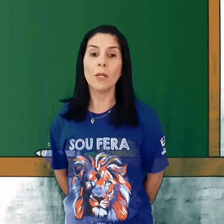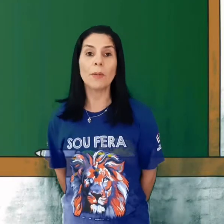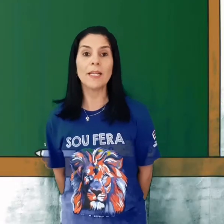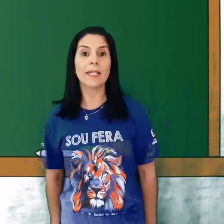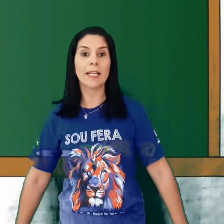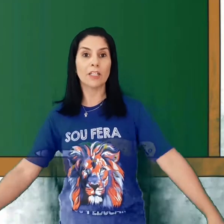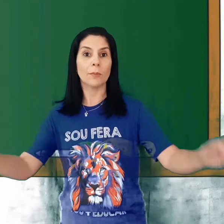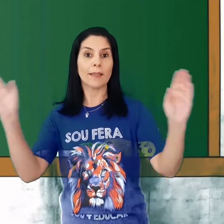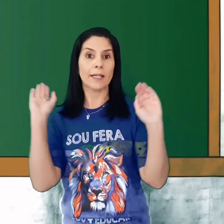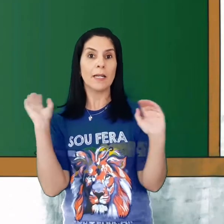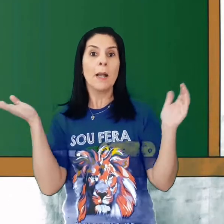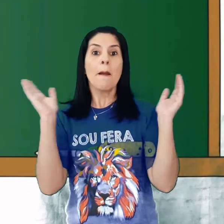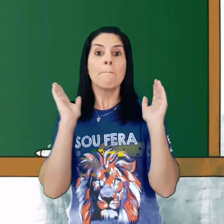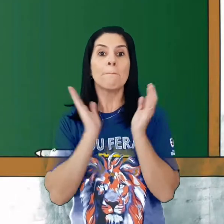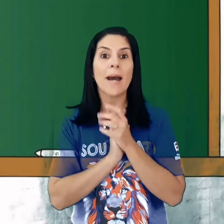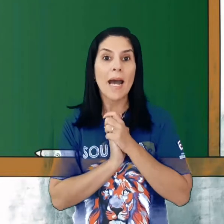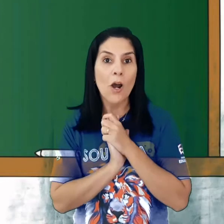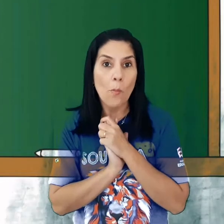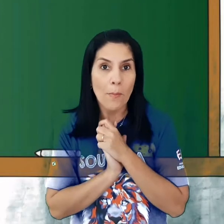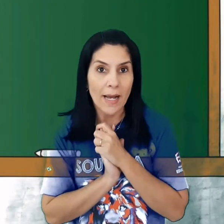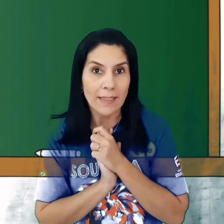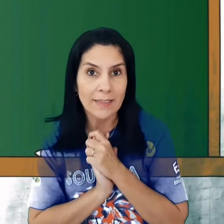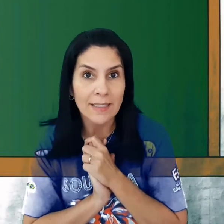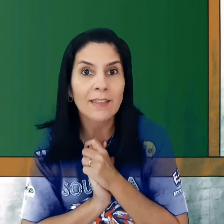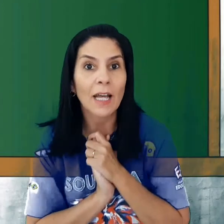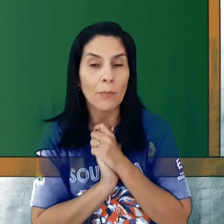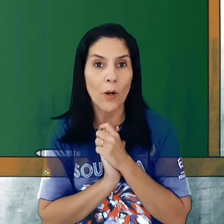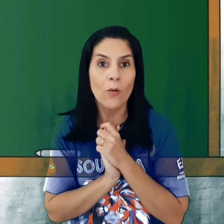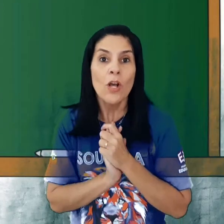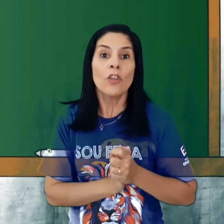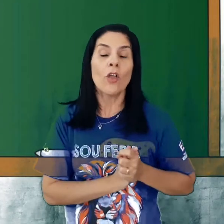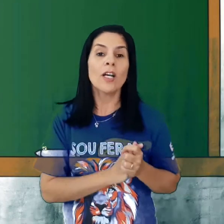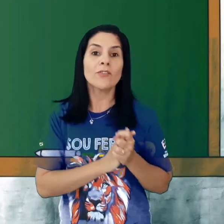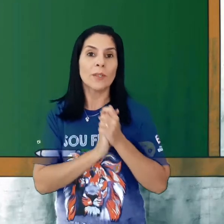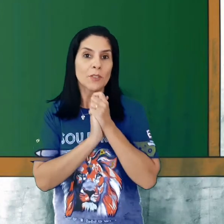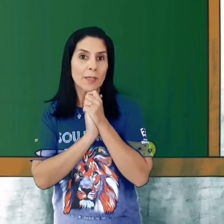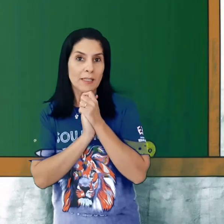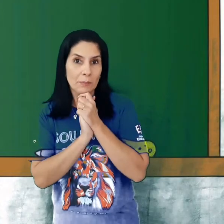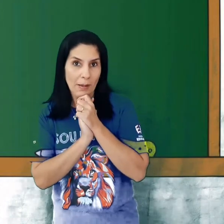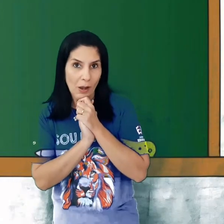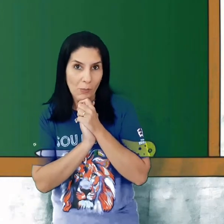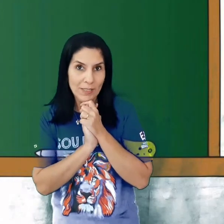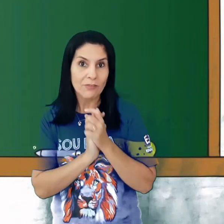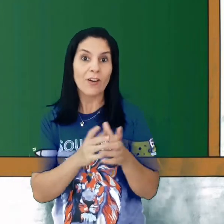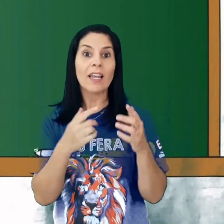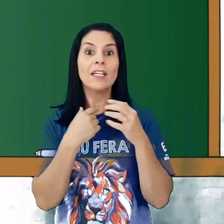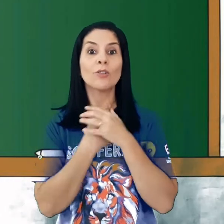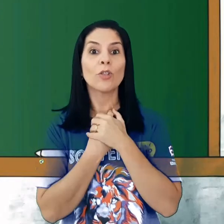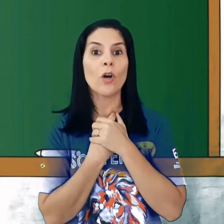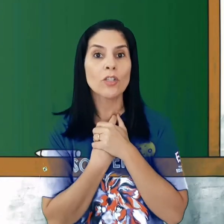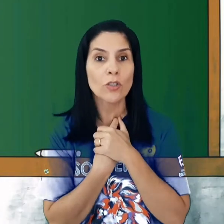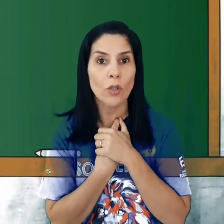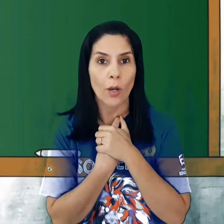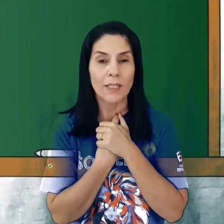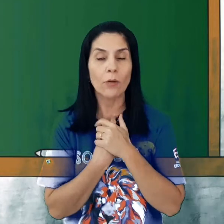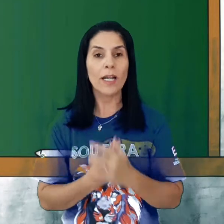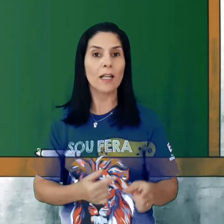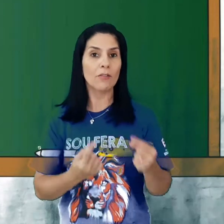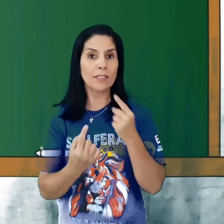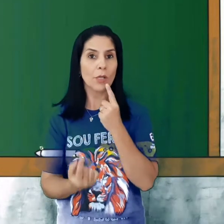Uma brincadeira de bater palmas, tá bom? Nós vamos bater palmas falando o nosso nome. Então, cada vez que